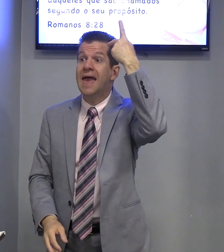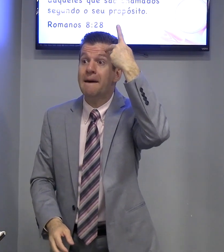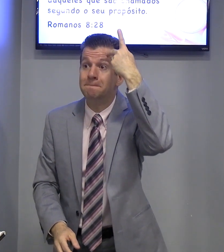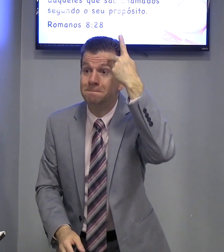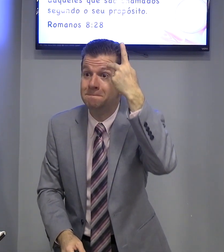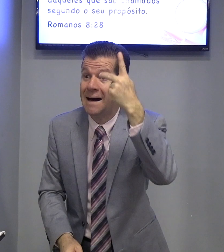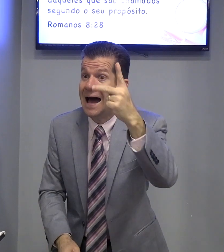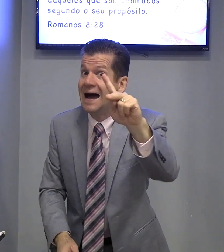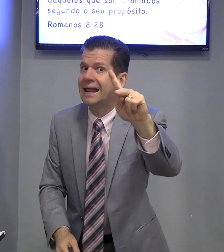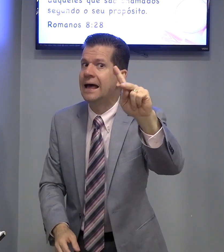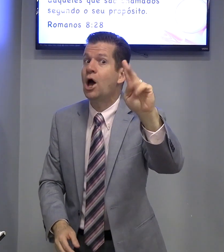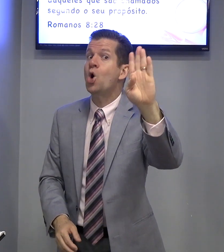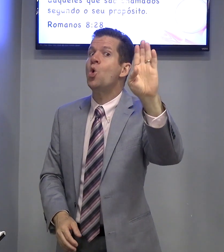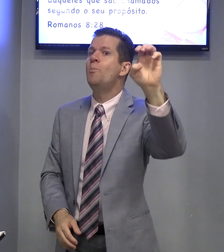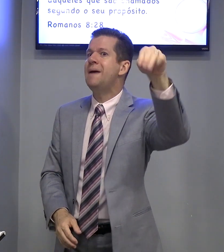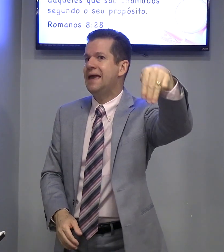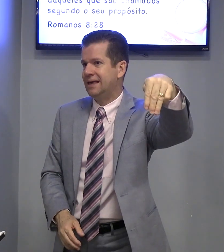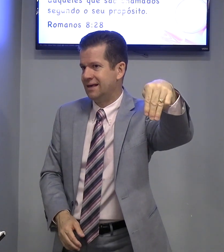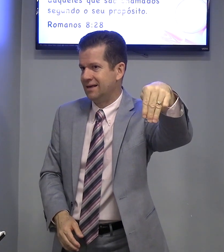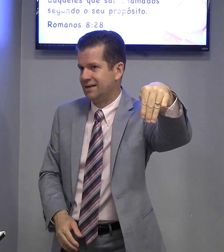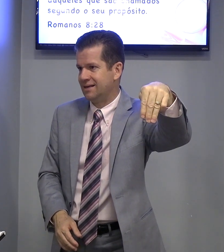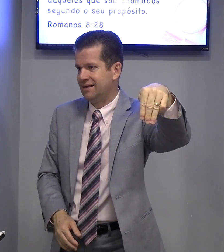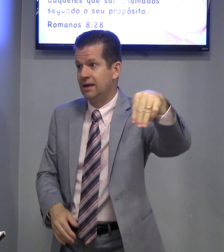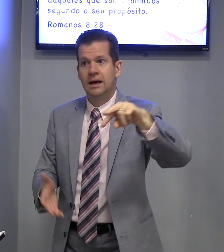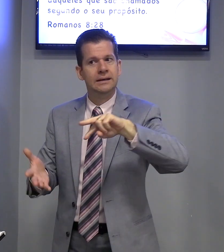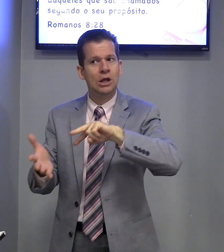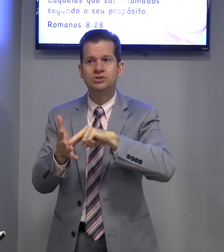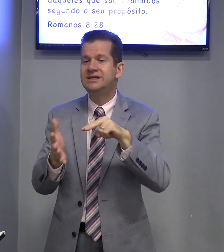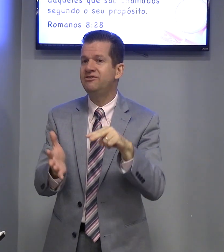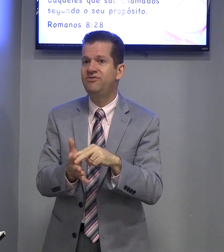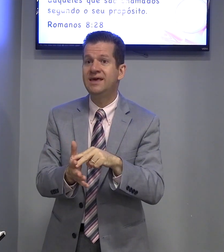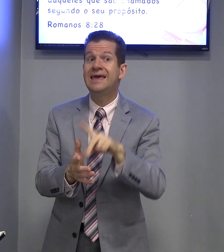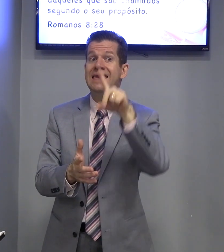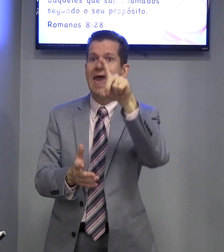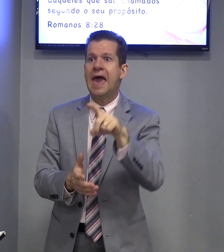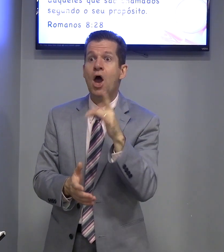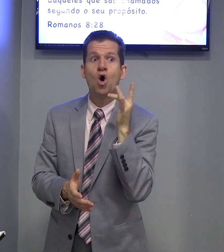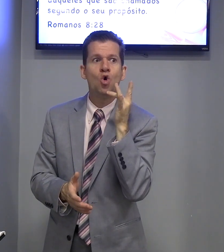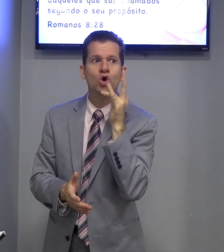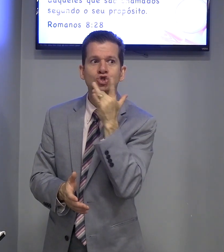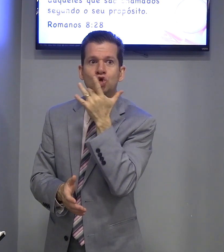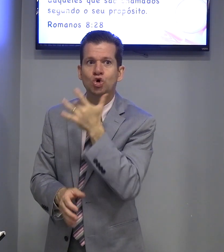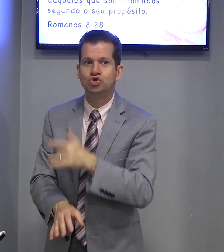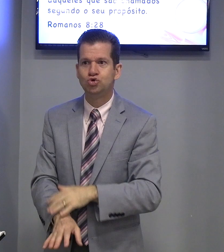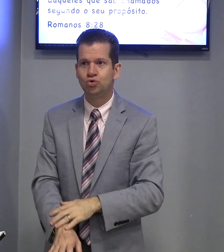É para o bem. Não significa que é gostoso.